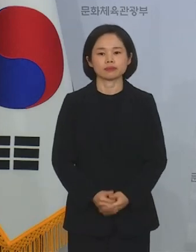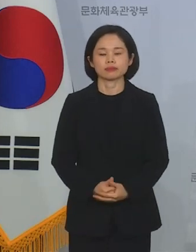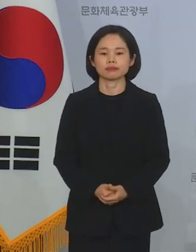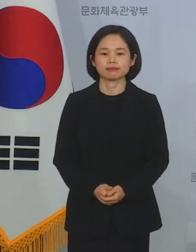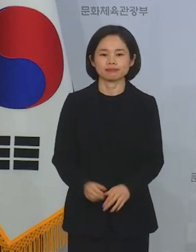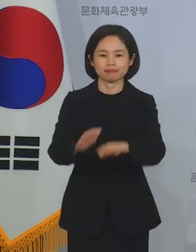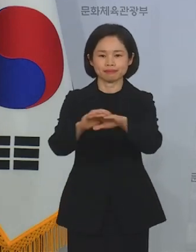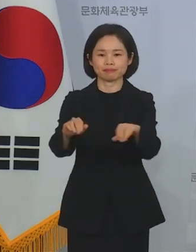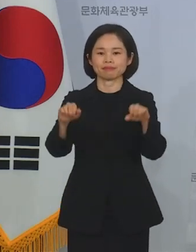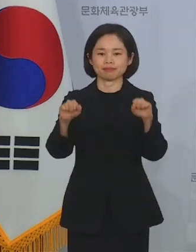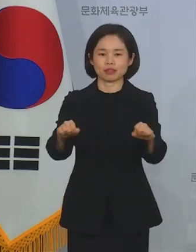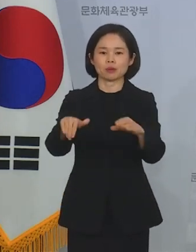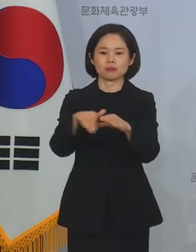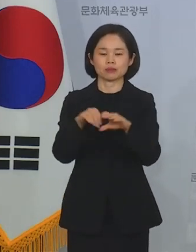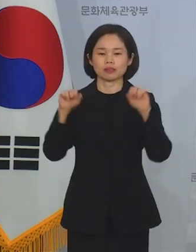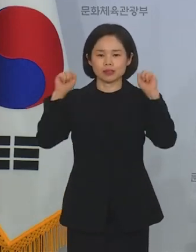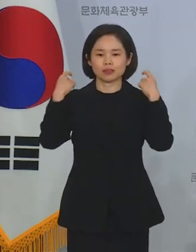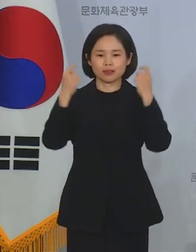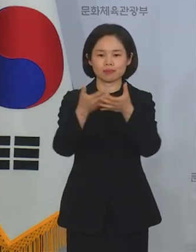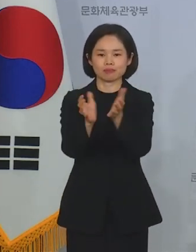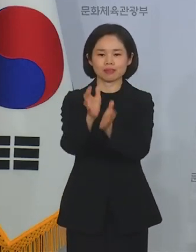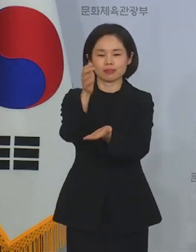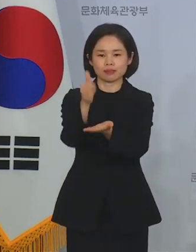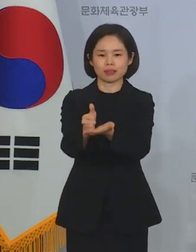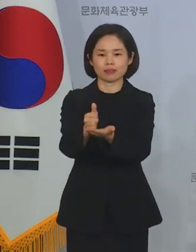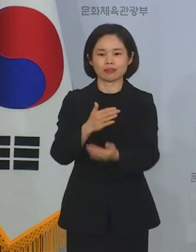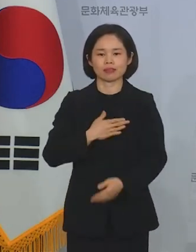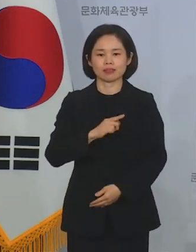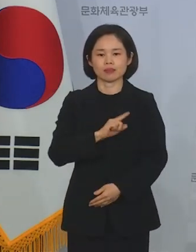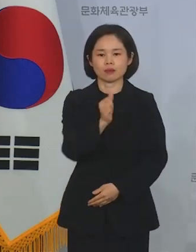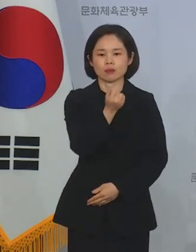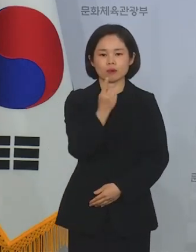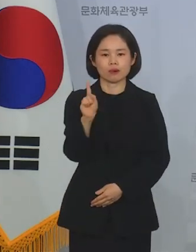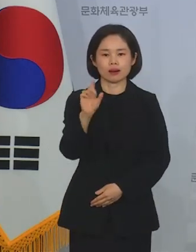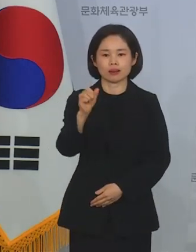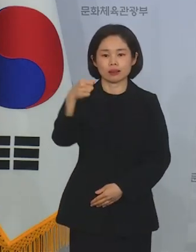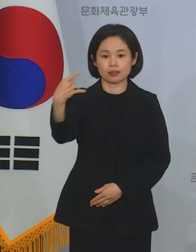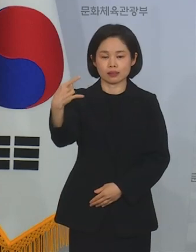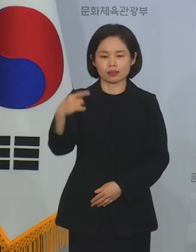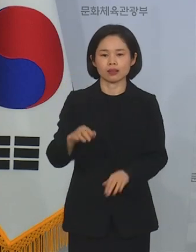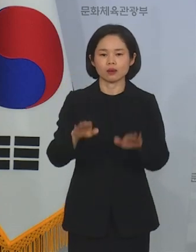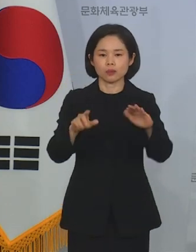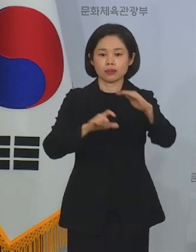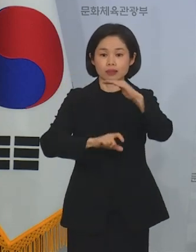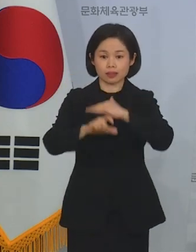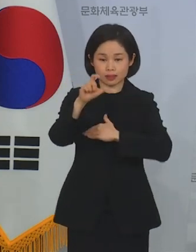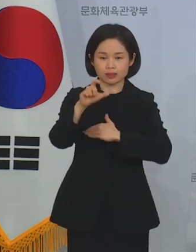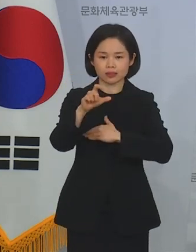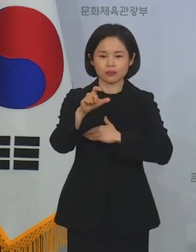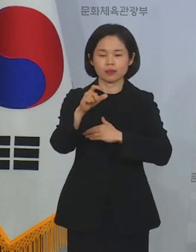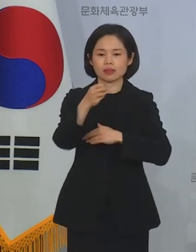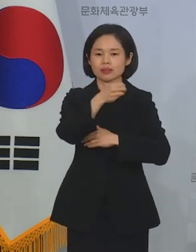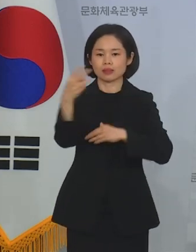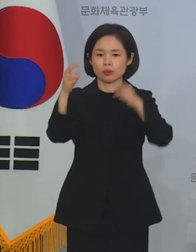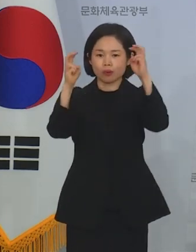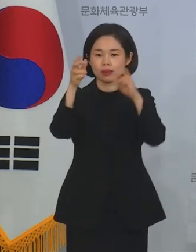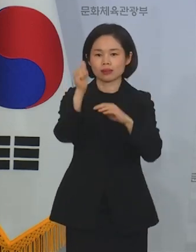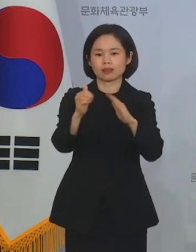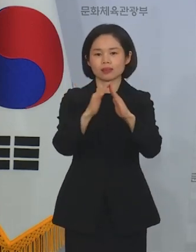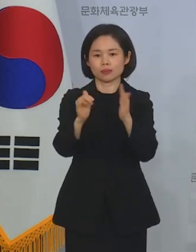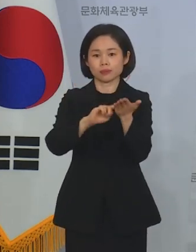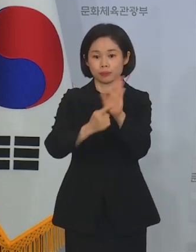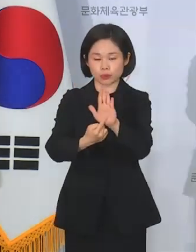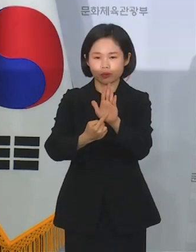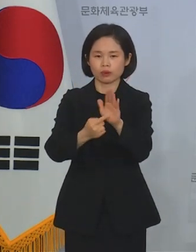네 안녕하십니까 문화체육관광부 장관 황희입니다. 오늘 오전 고 이건희 회장님의 유족